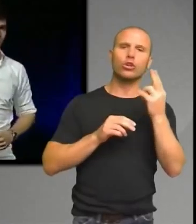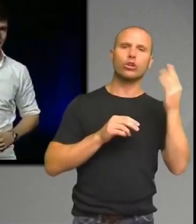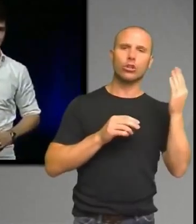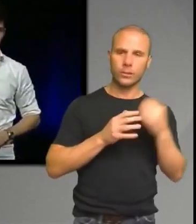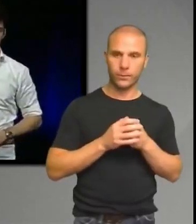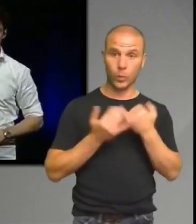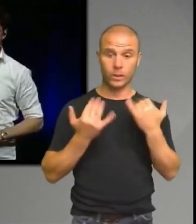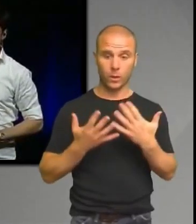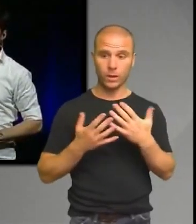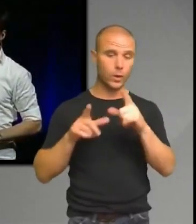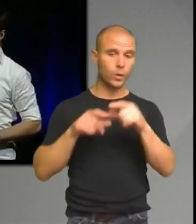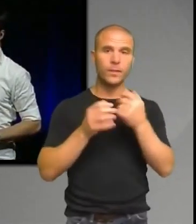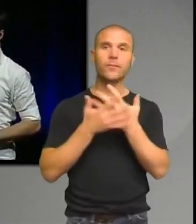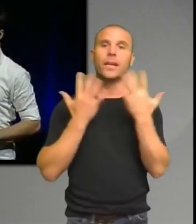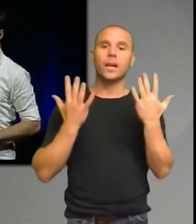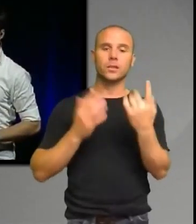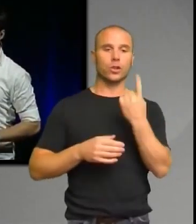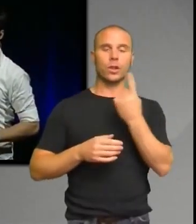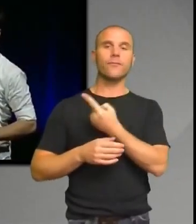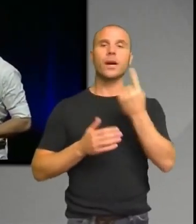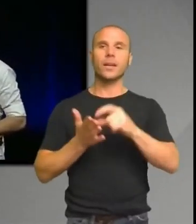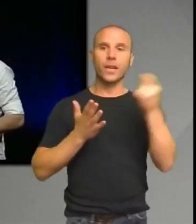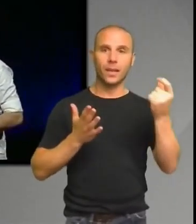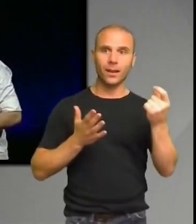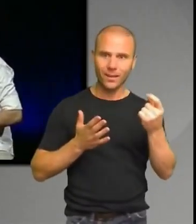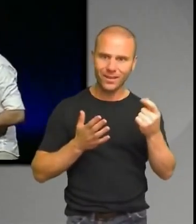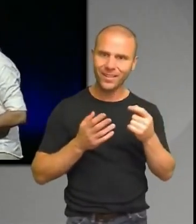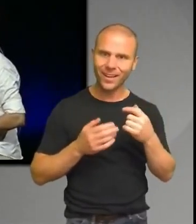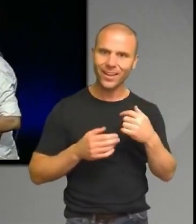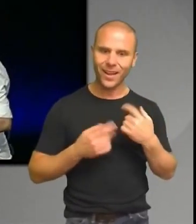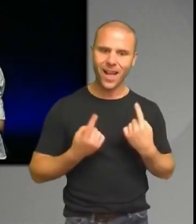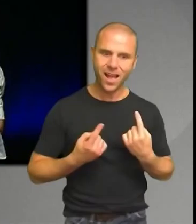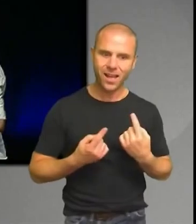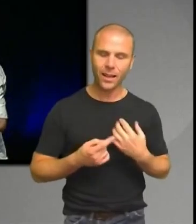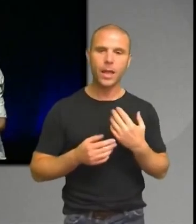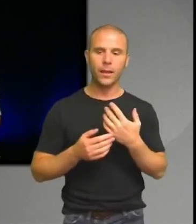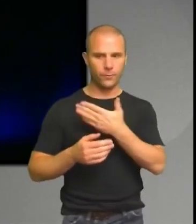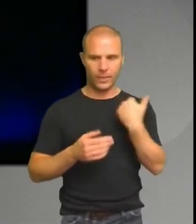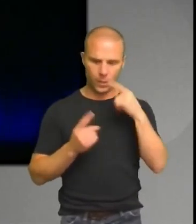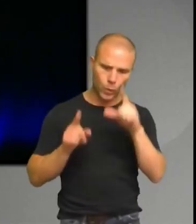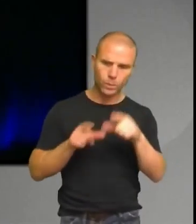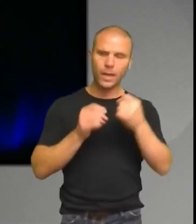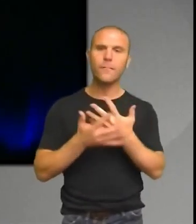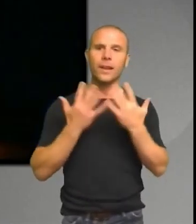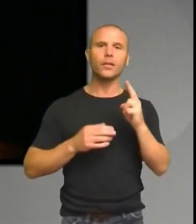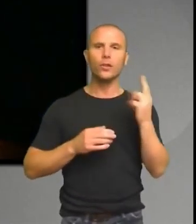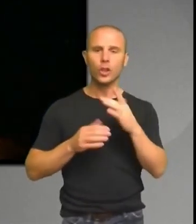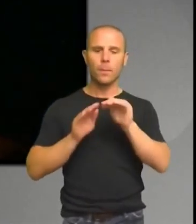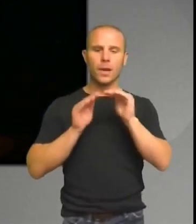flera stycken per vecka. Låt mig säga det igen. Vi upptäcker idag flera nya planeter per vecka runt om i vår